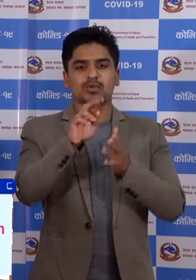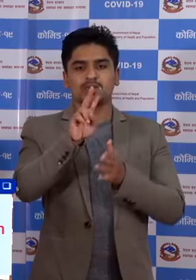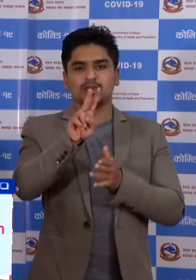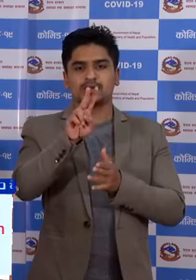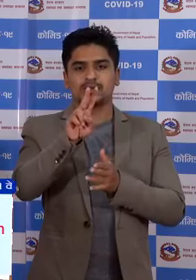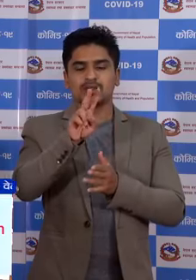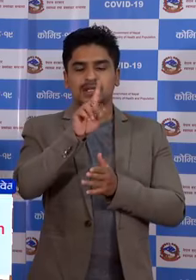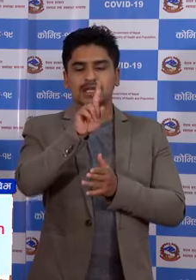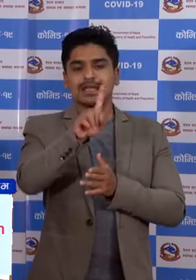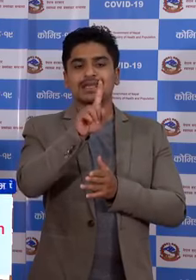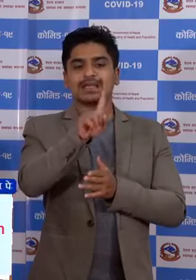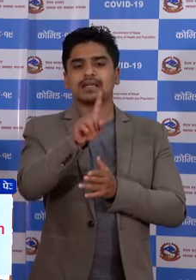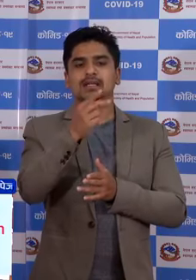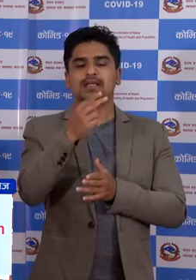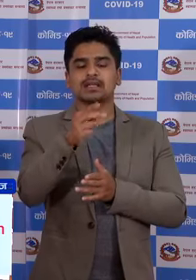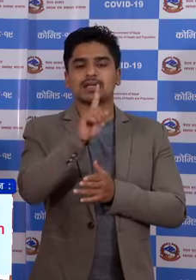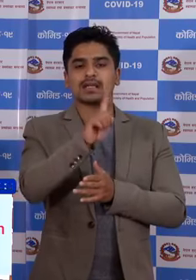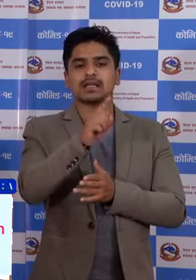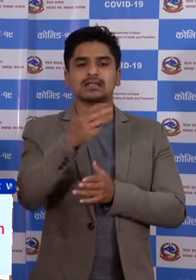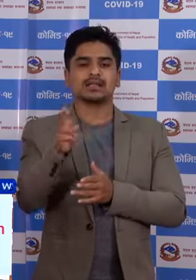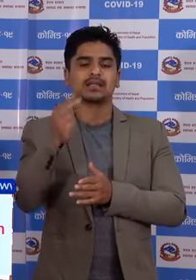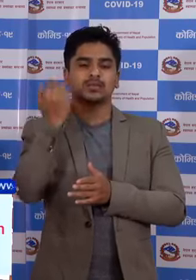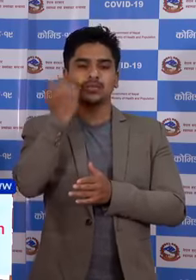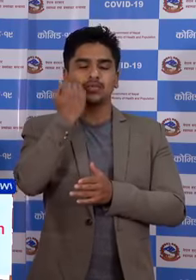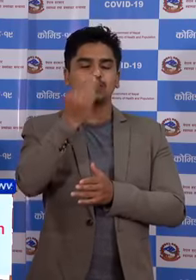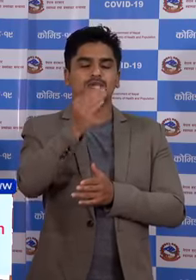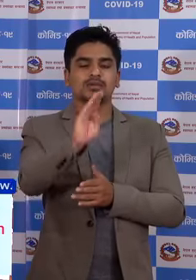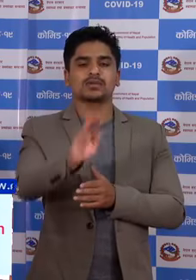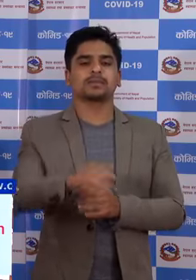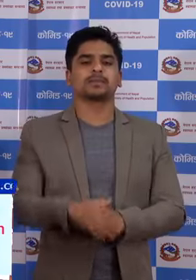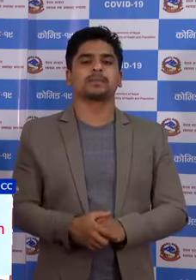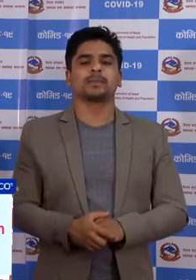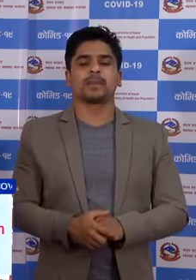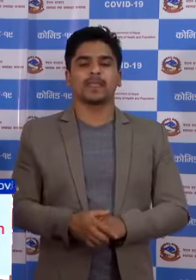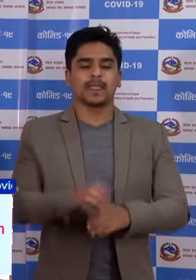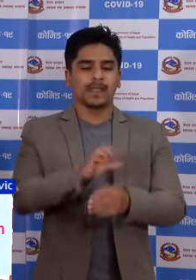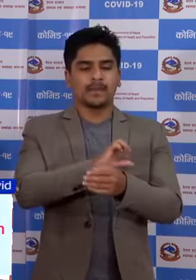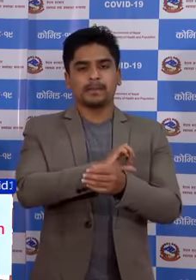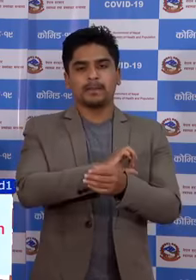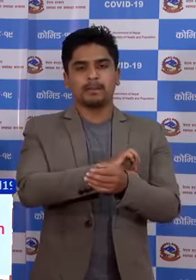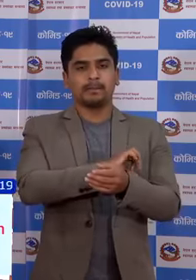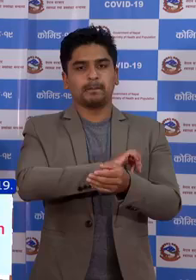एक जना पुरू सुनूंचा प्राधेशिक